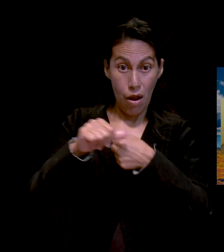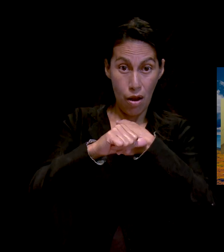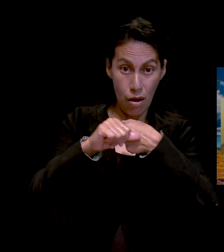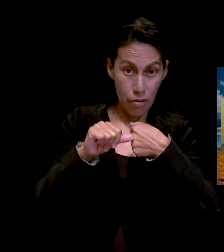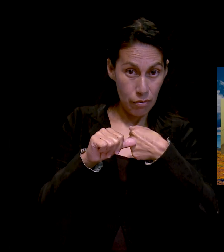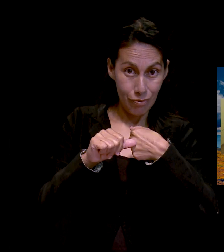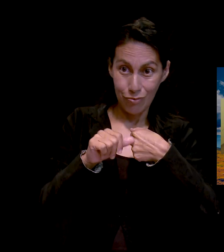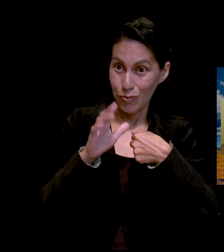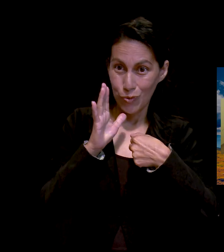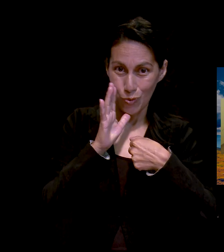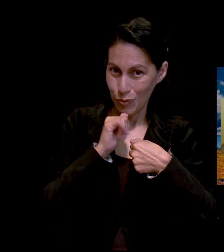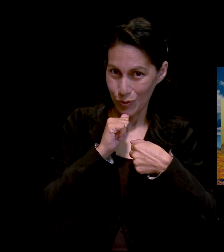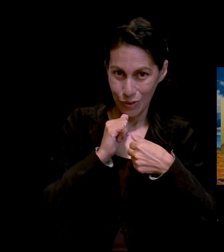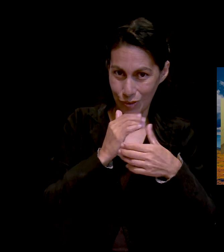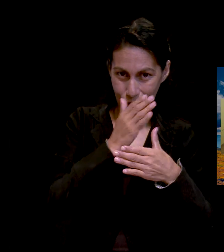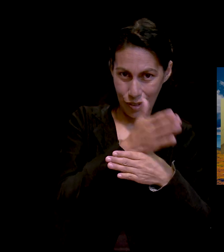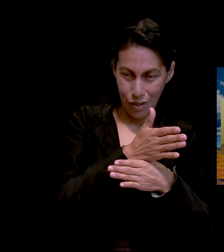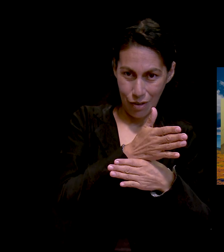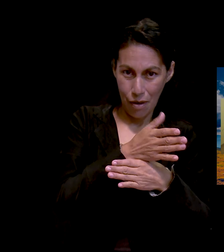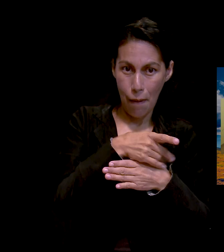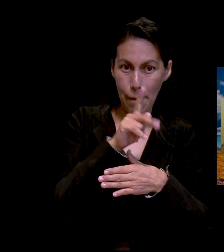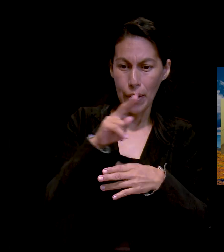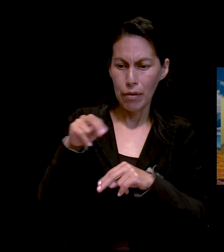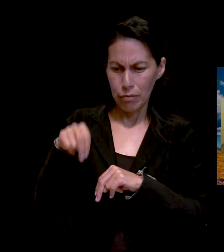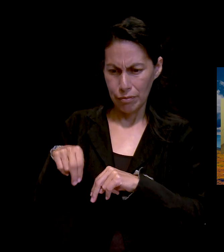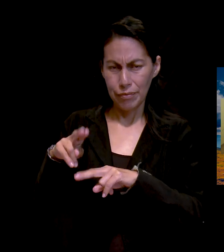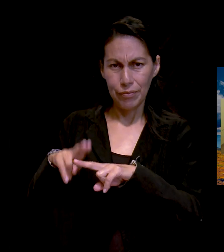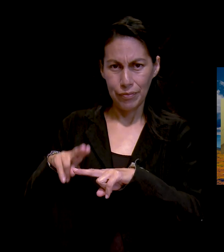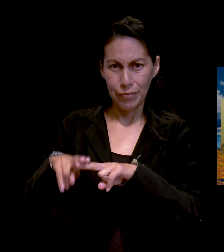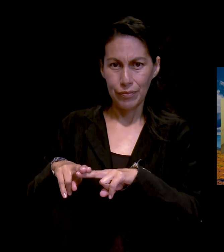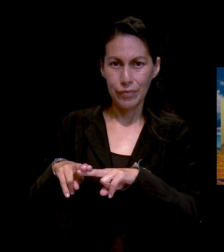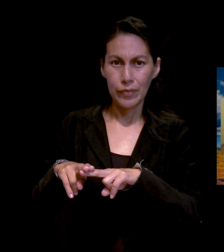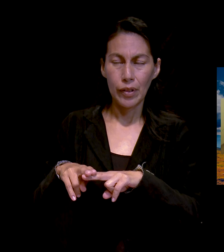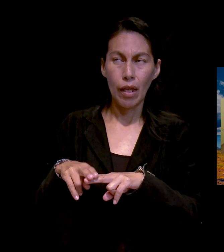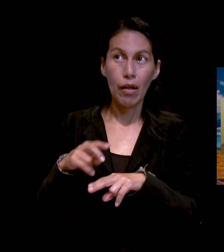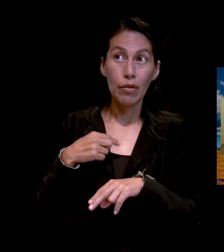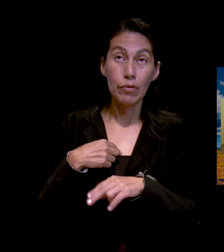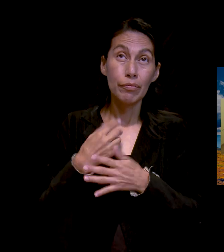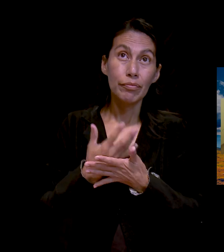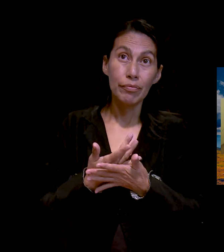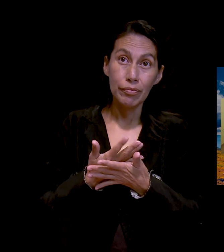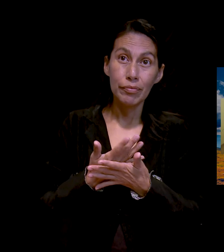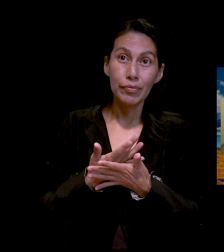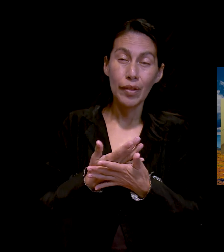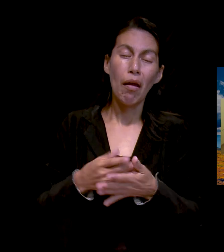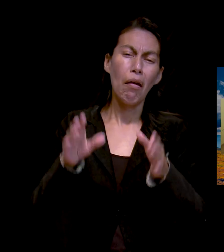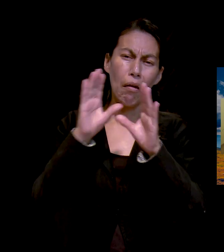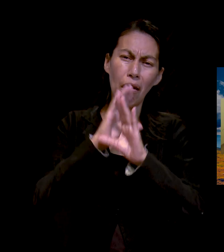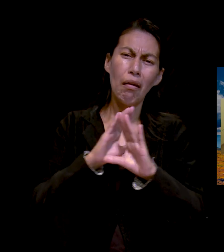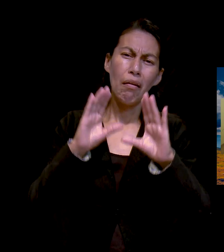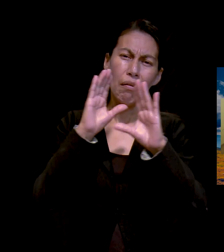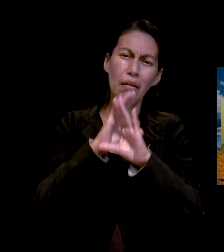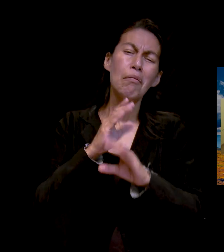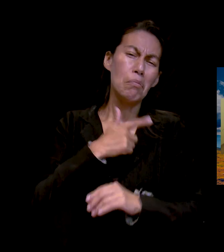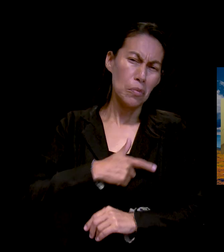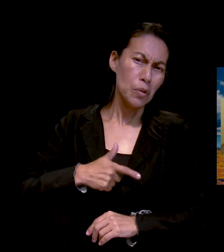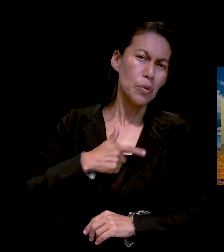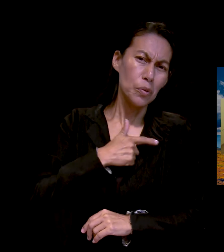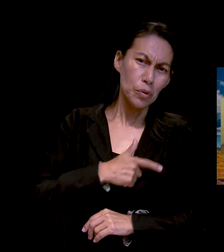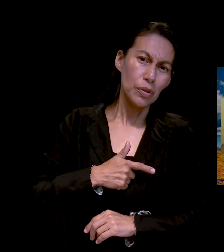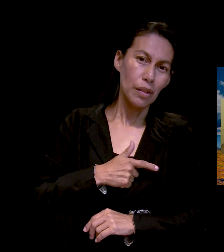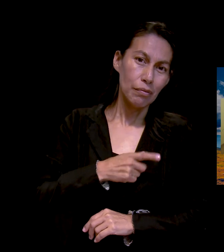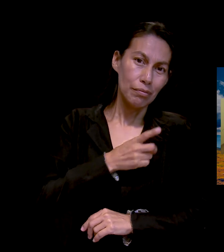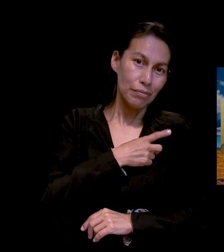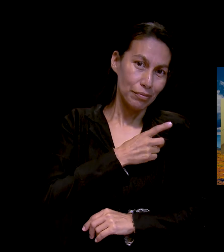aquí te vas a sentar. Entonces, pues yo ahí me quedé y en eso que estaba ahí, pues yo estaba cantando. A mí me gusta,